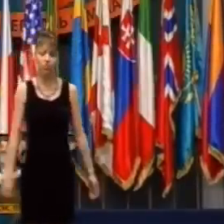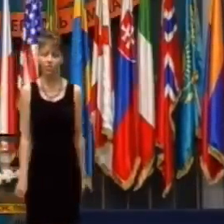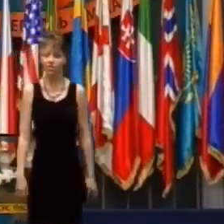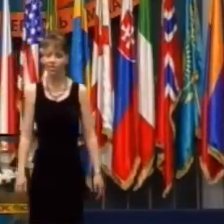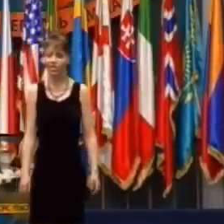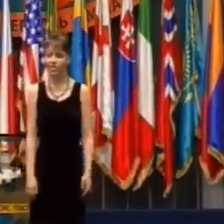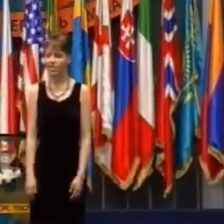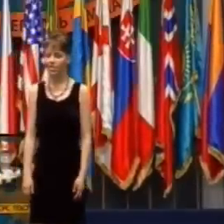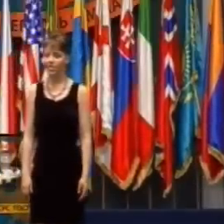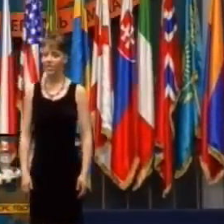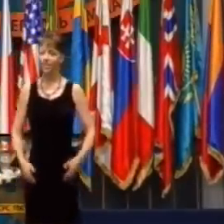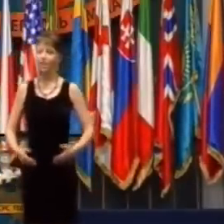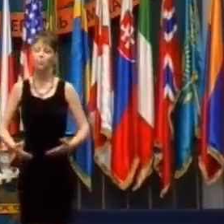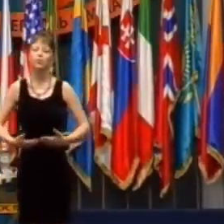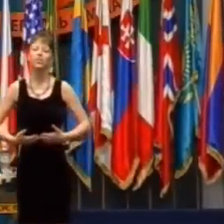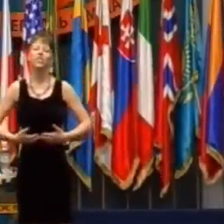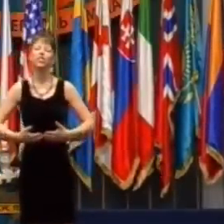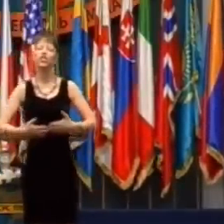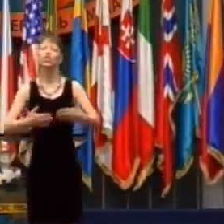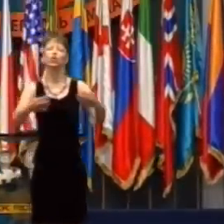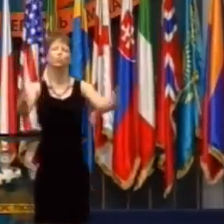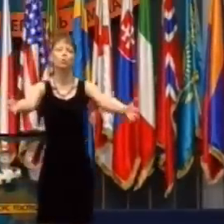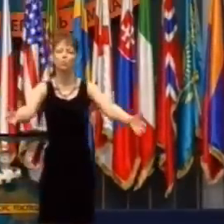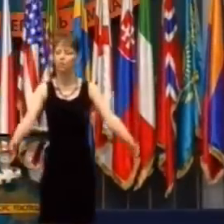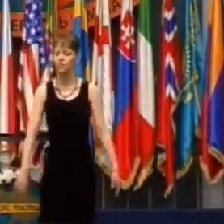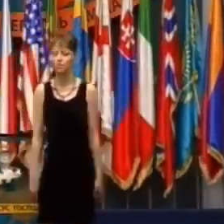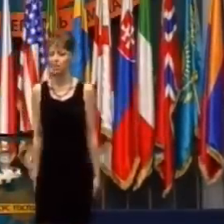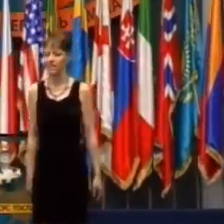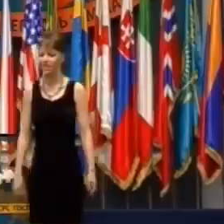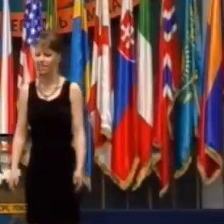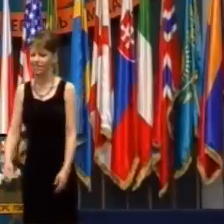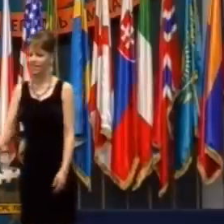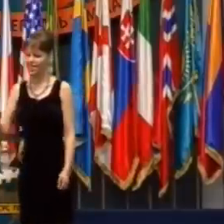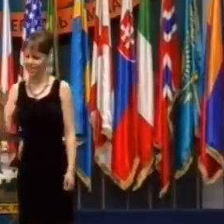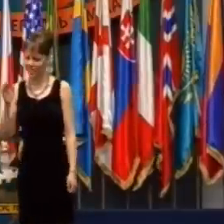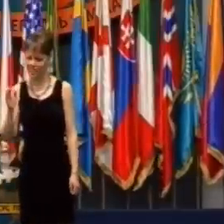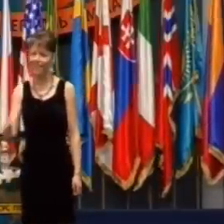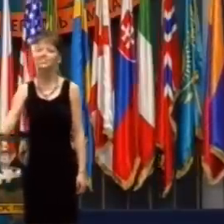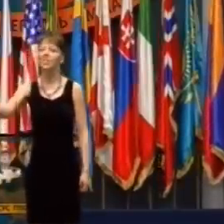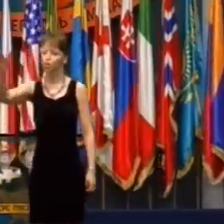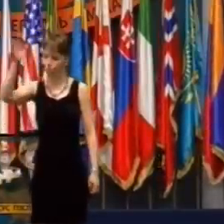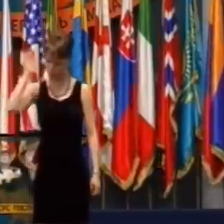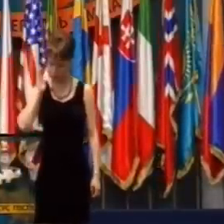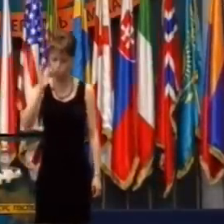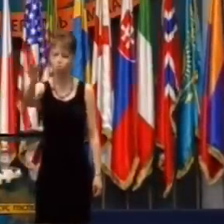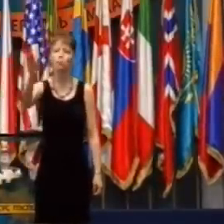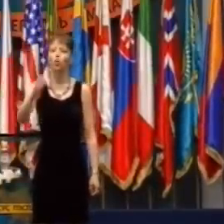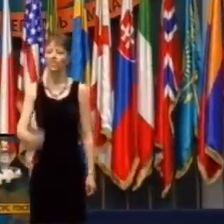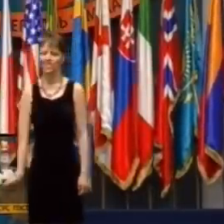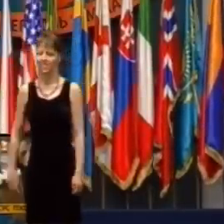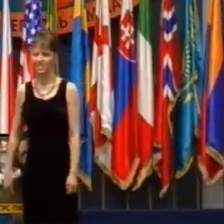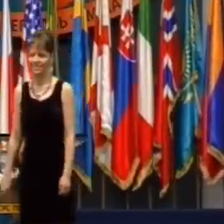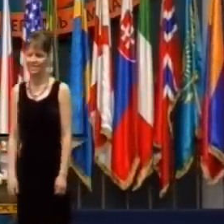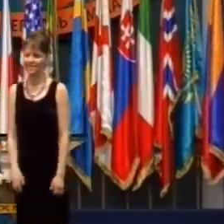poviete, neviem. Ja som ho nechal, aby vo mne pracoval a veril som, že to dokáže.